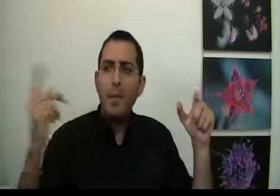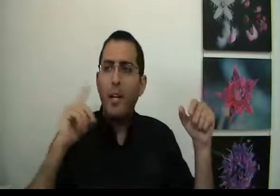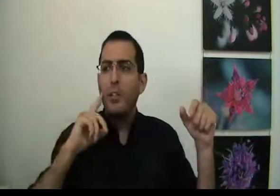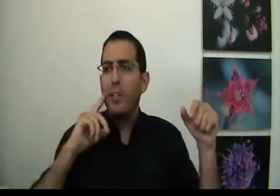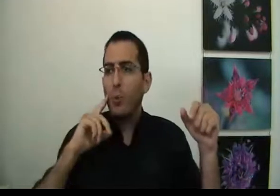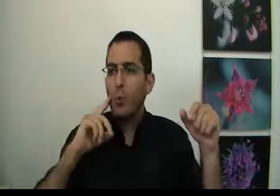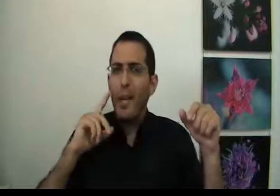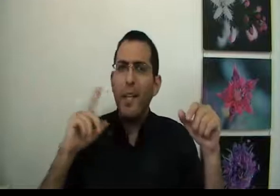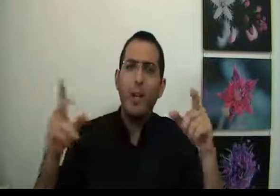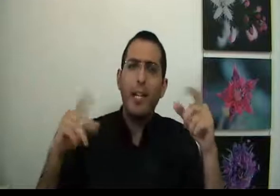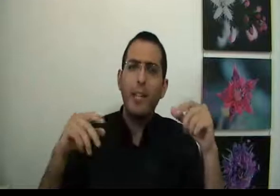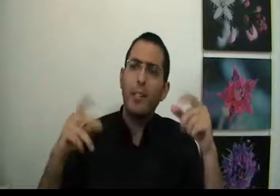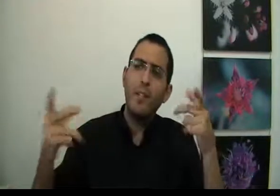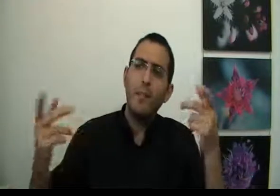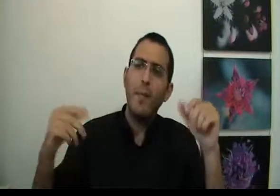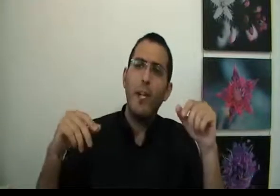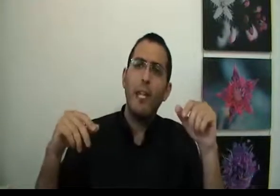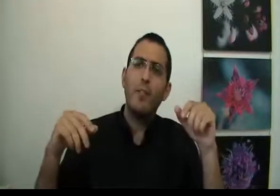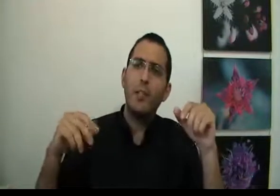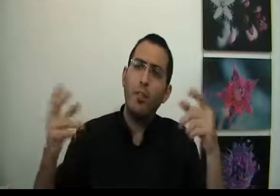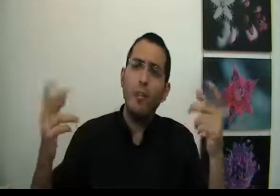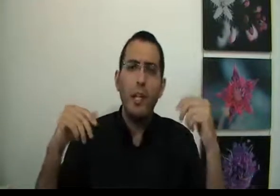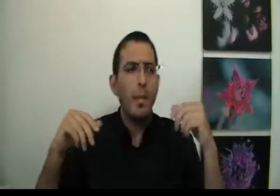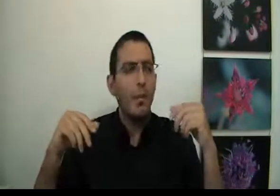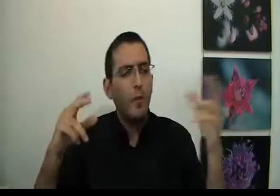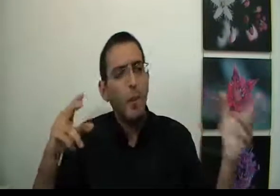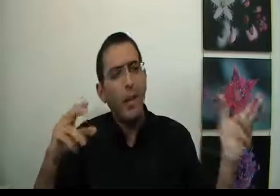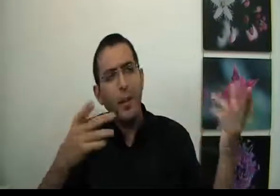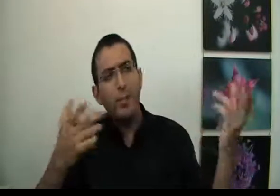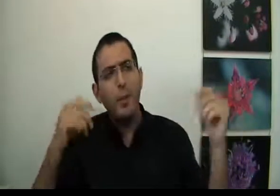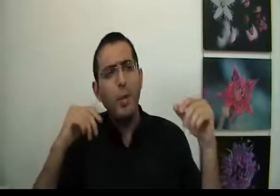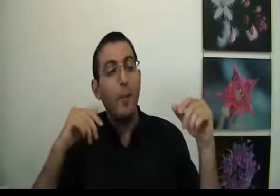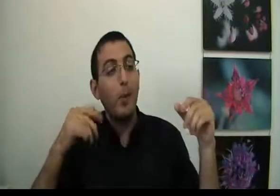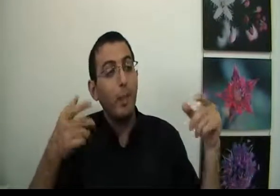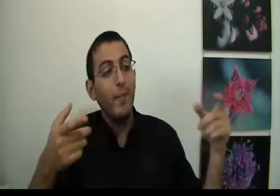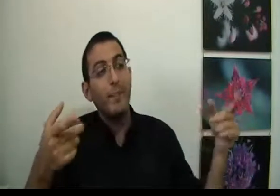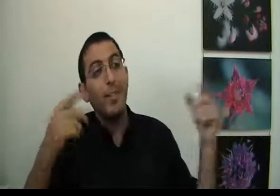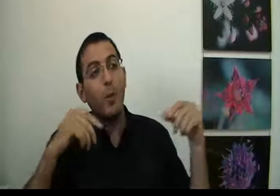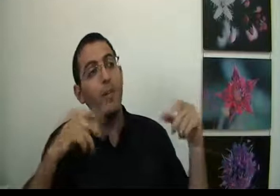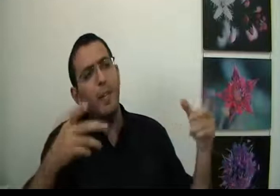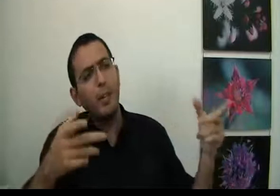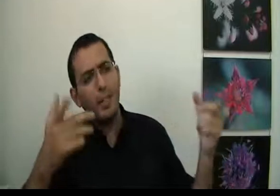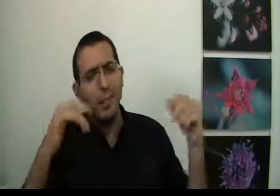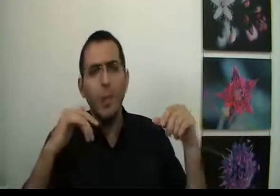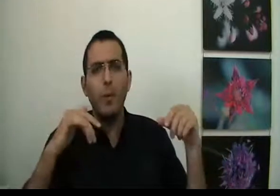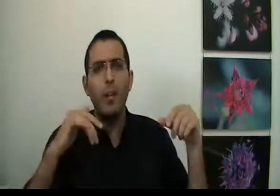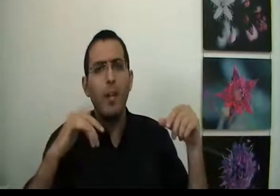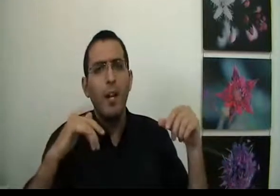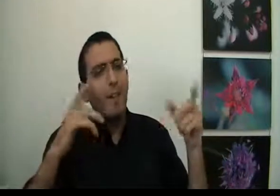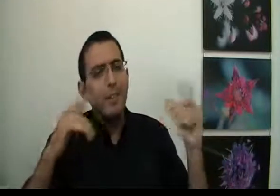מפחד שיפטרו אותי? למה כי לא יהיה לי עבודה? ואז מה אם לא יהיה לי עבודה? טוב, לא יודעים מה אני יכול. ואם אני הולך לחול, ואם אני יכול, אז מה אני חולה? ואז